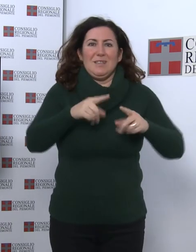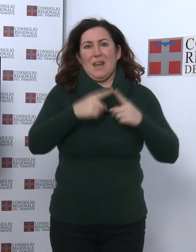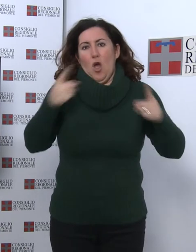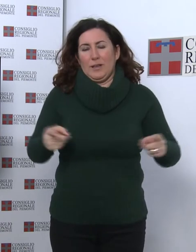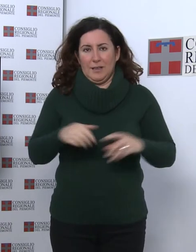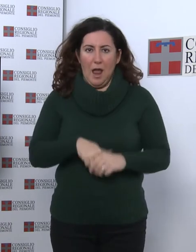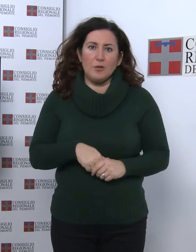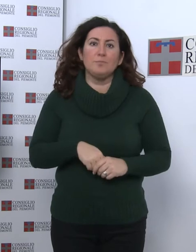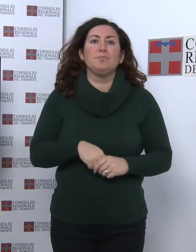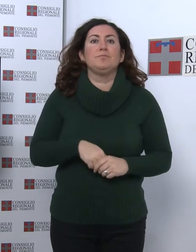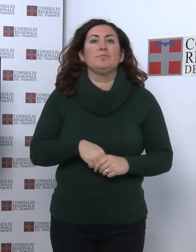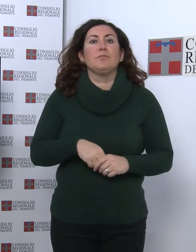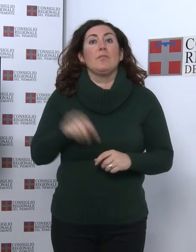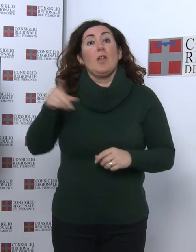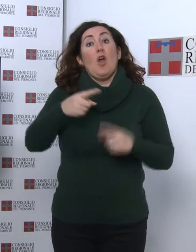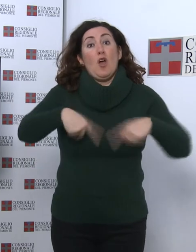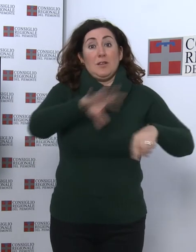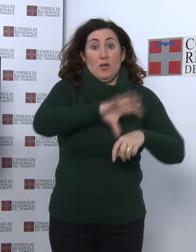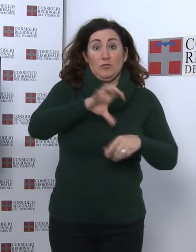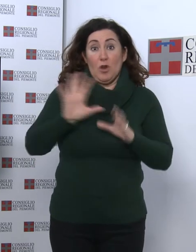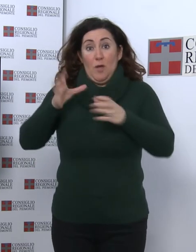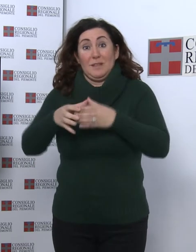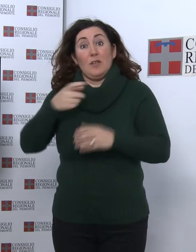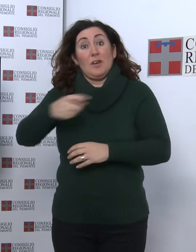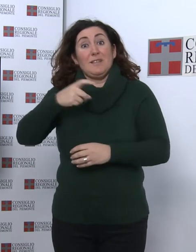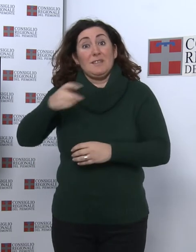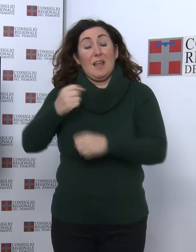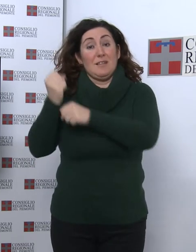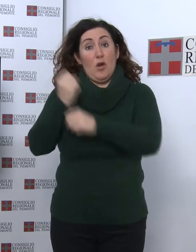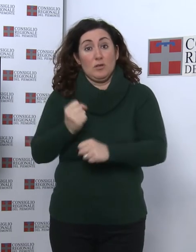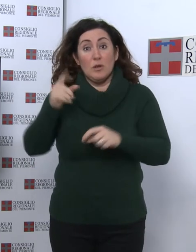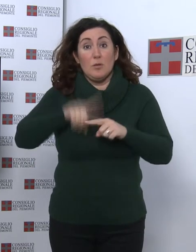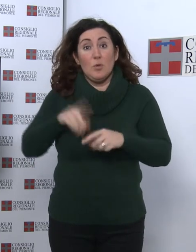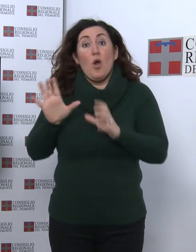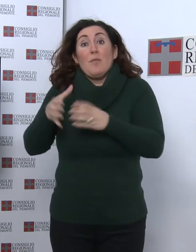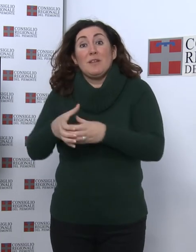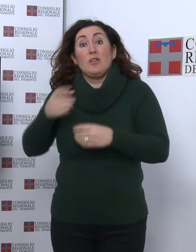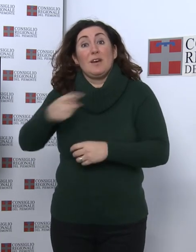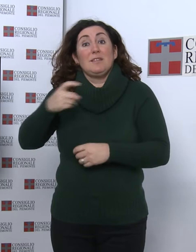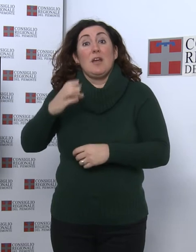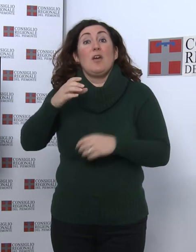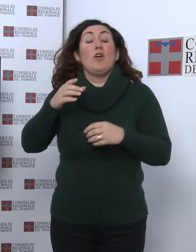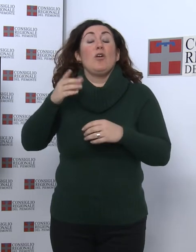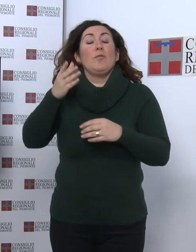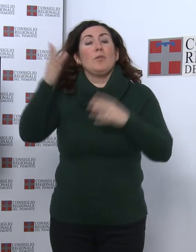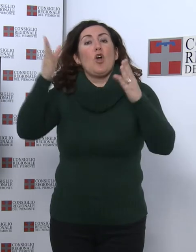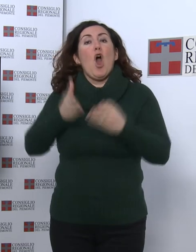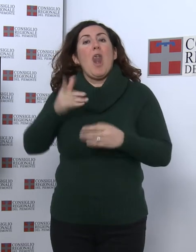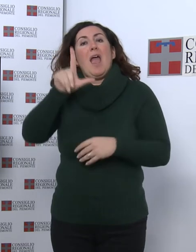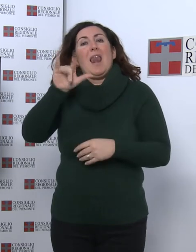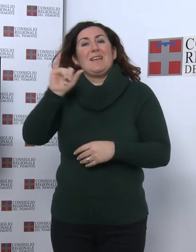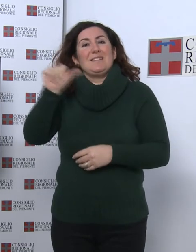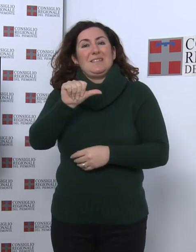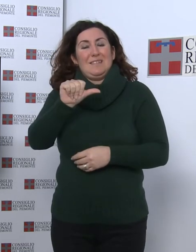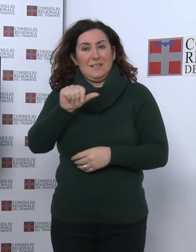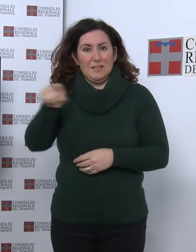promosso dal Consiglio regionale, Comitato Resistenza e Costituzione e dal Comitato Resistenza Colle dell'IS, Modernizzare l'Italia, l'economia